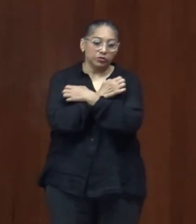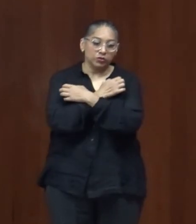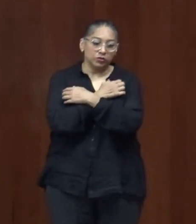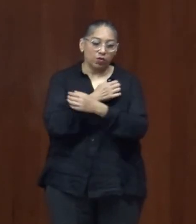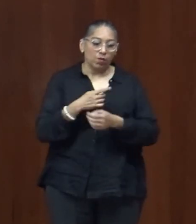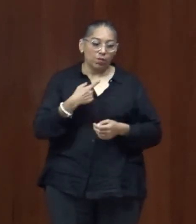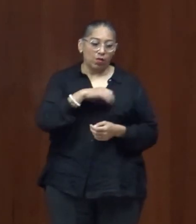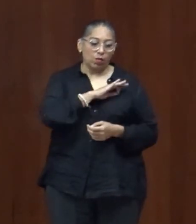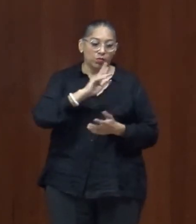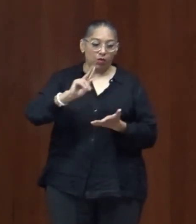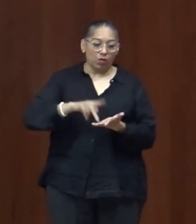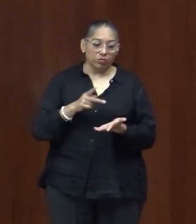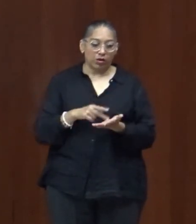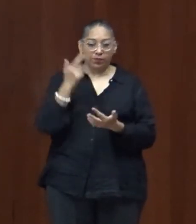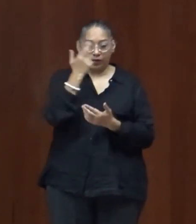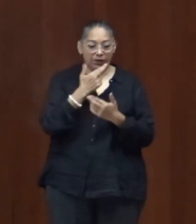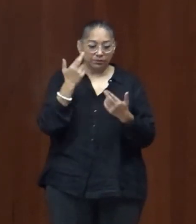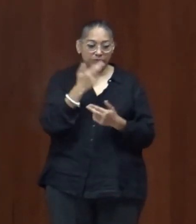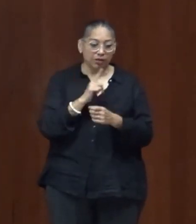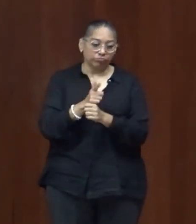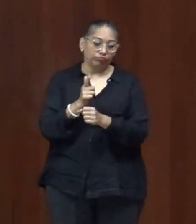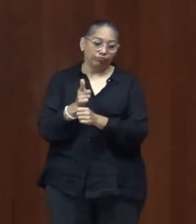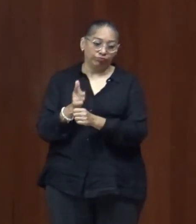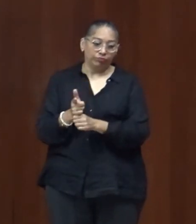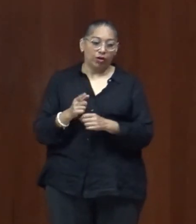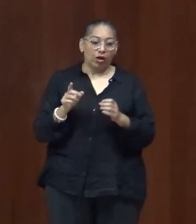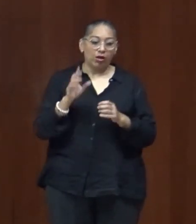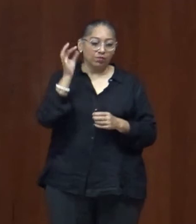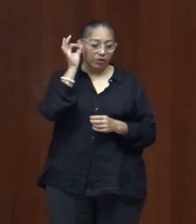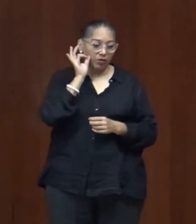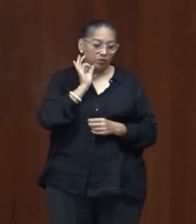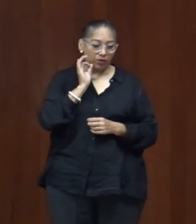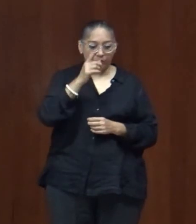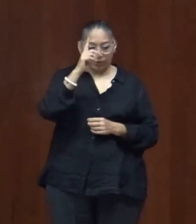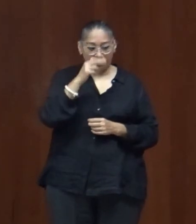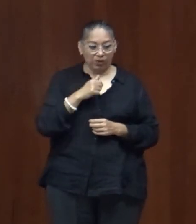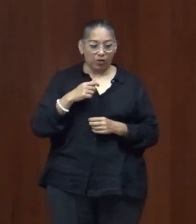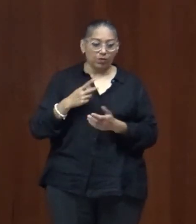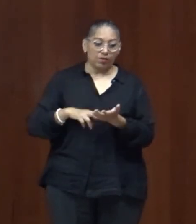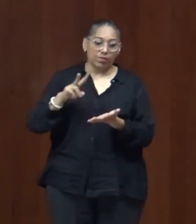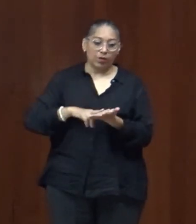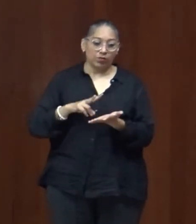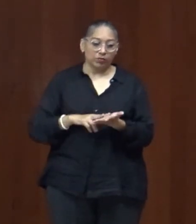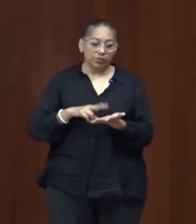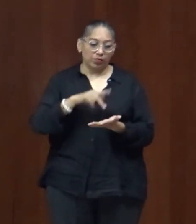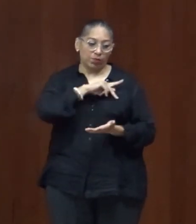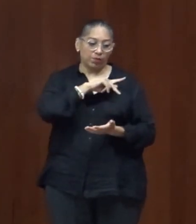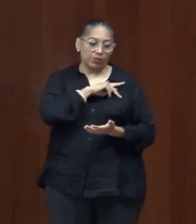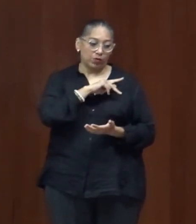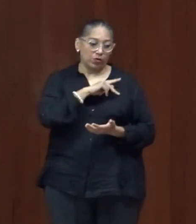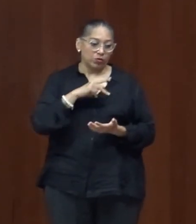a mirar lo ya mirado feminismo para situar y ensanchar la mirada fragilidad para abandonar los privilegios y desmucharlo